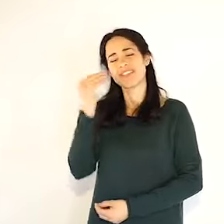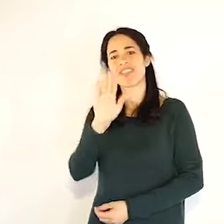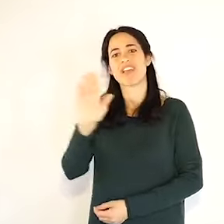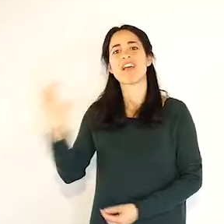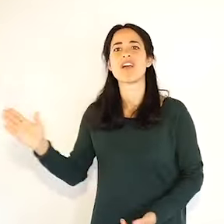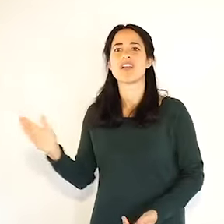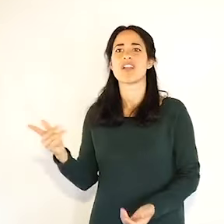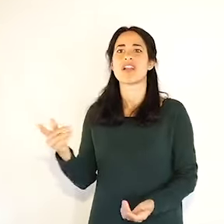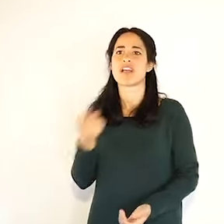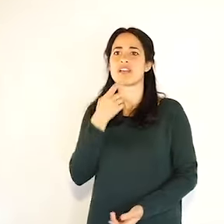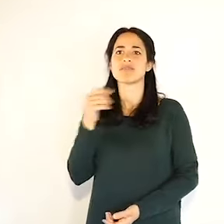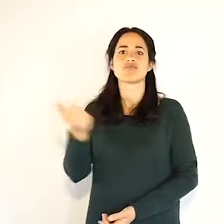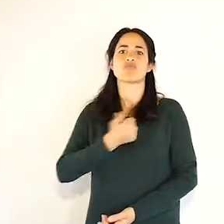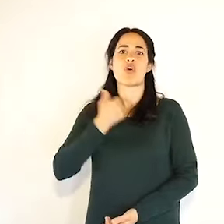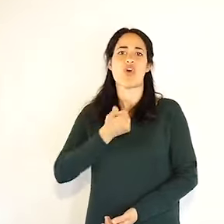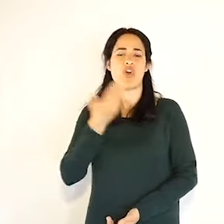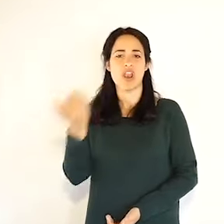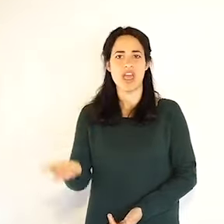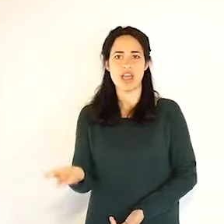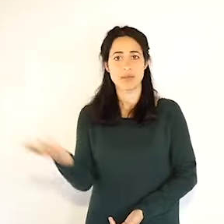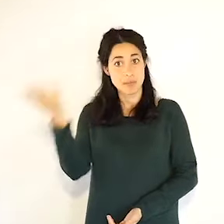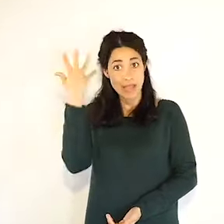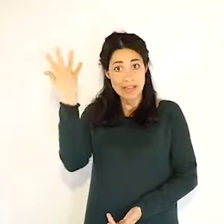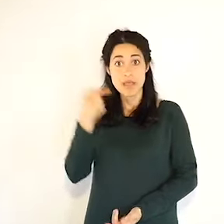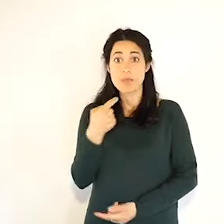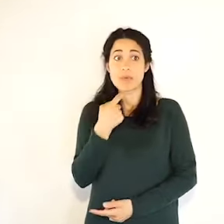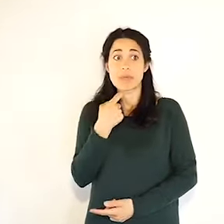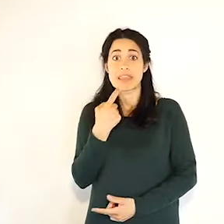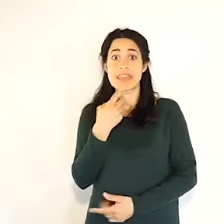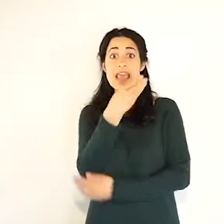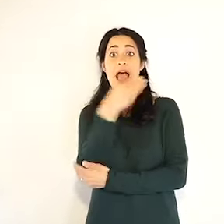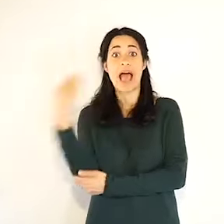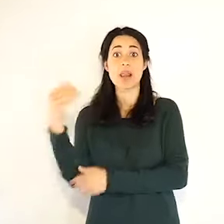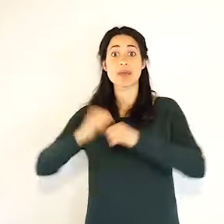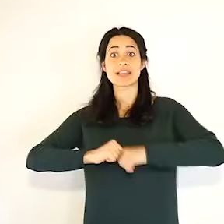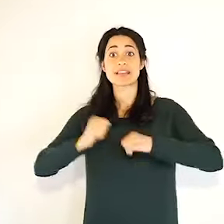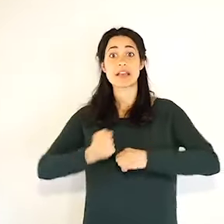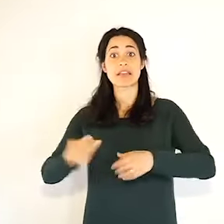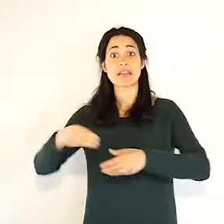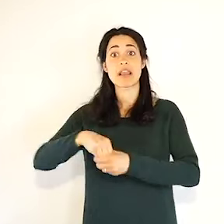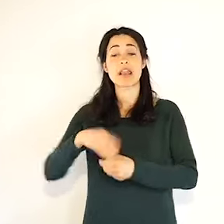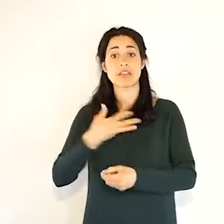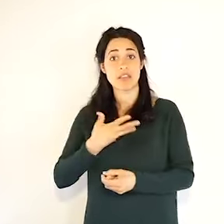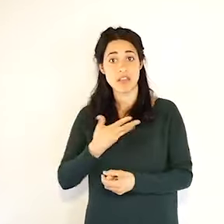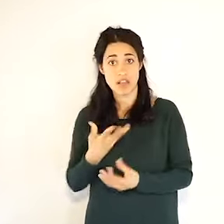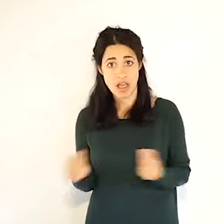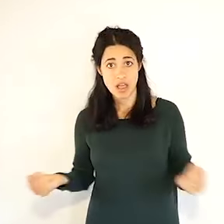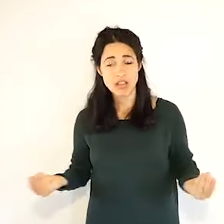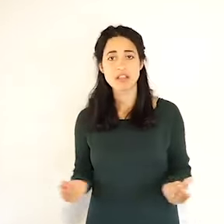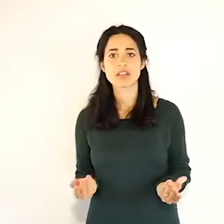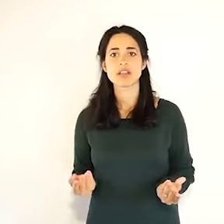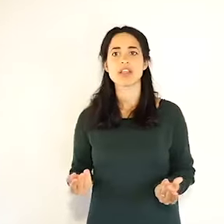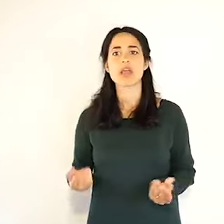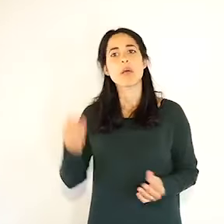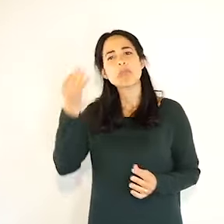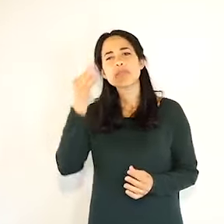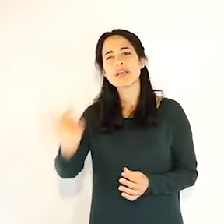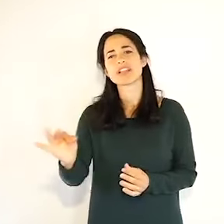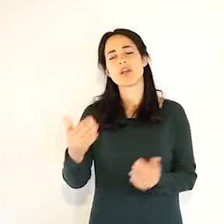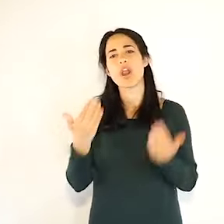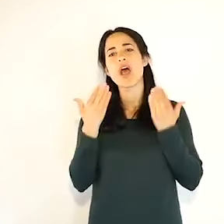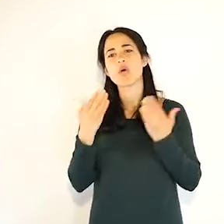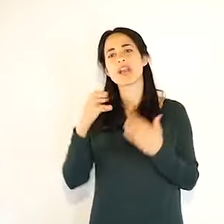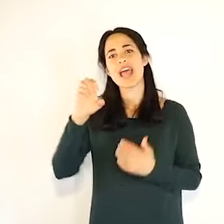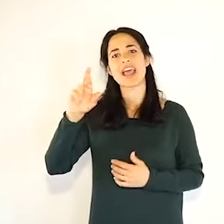insieme alle persone per esempio coloro che sono negli alberghi sanitari e tra questi faccio in particolare gli